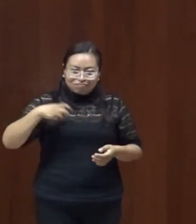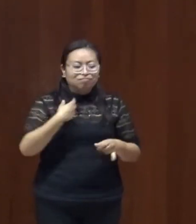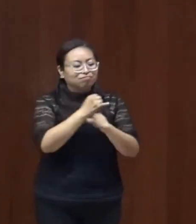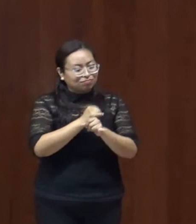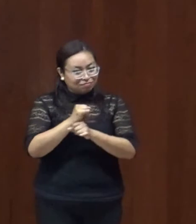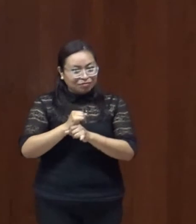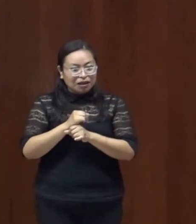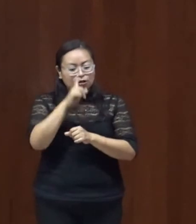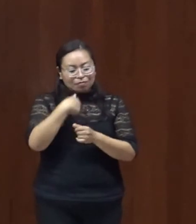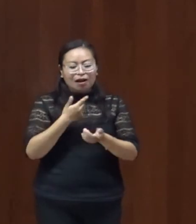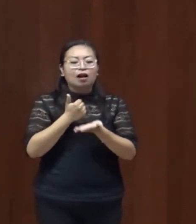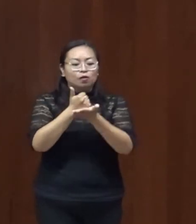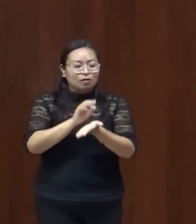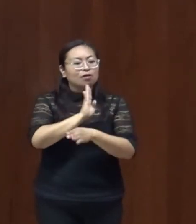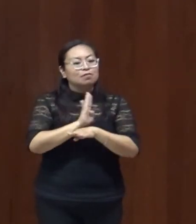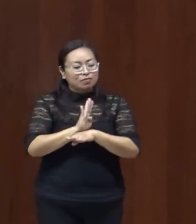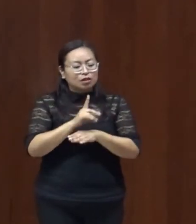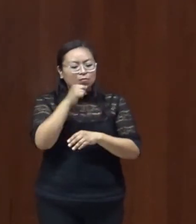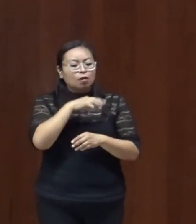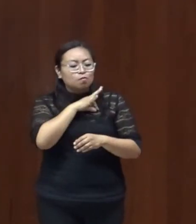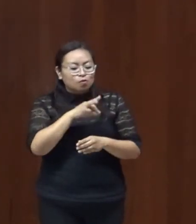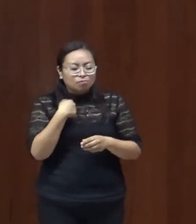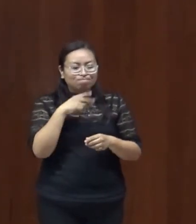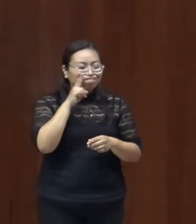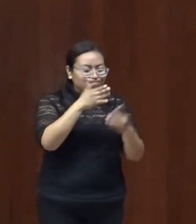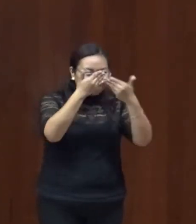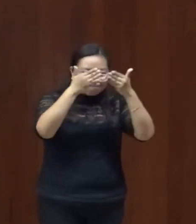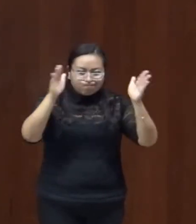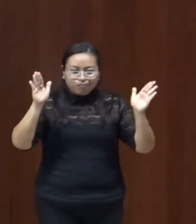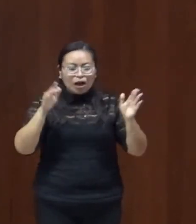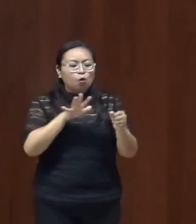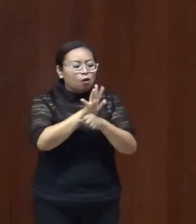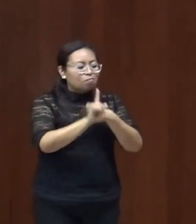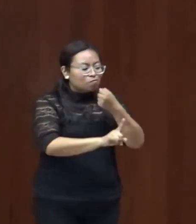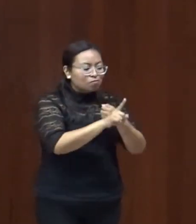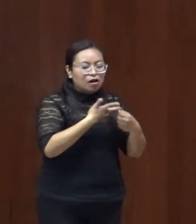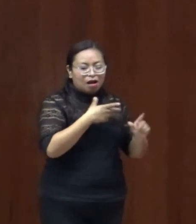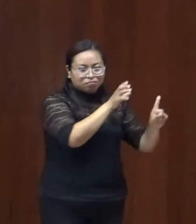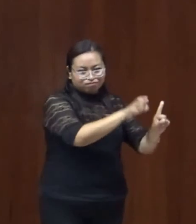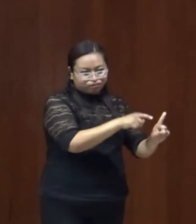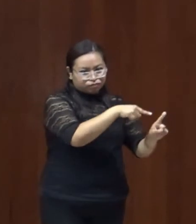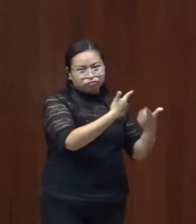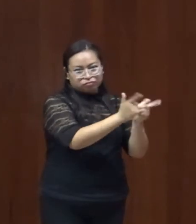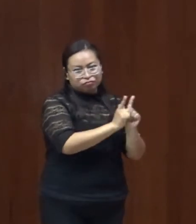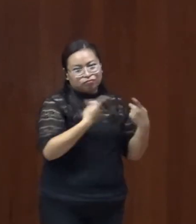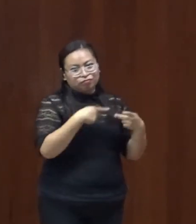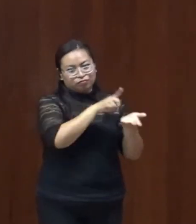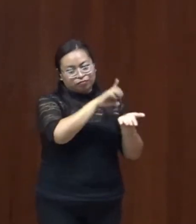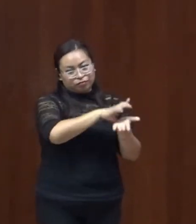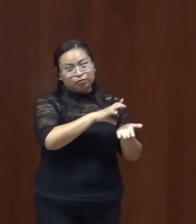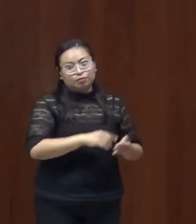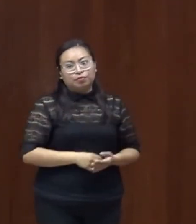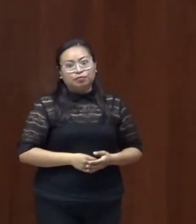beneficio tratando de visibilizar las condiciones de las personas con discapacidad por